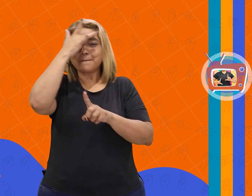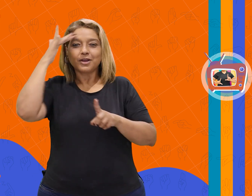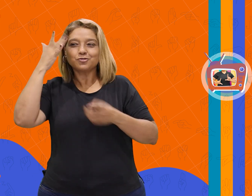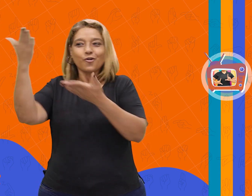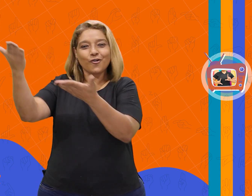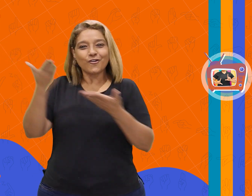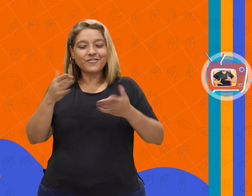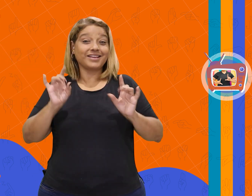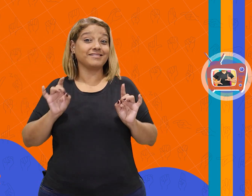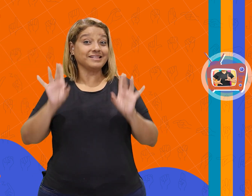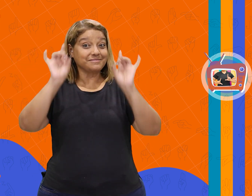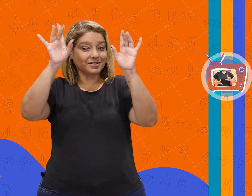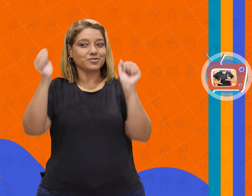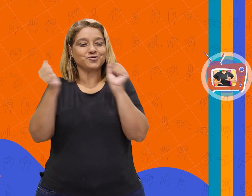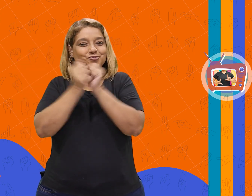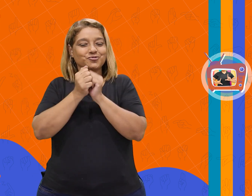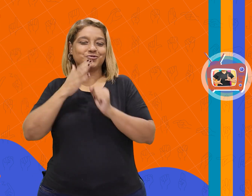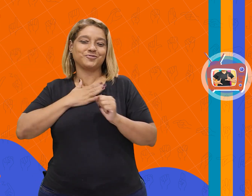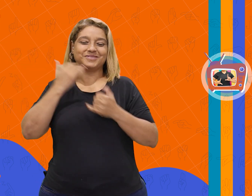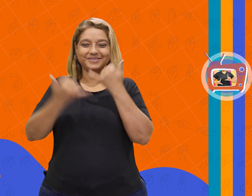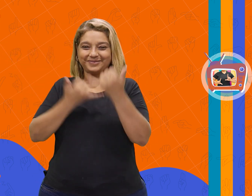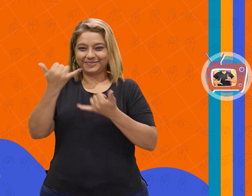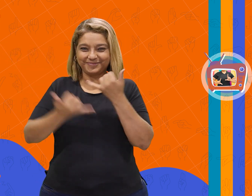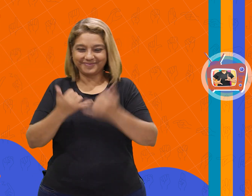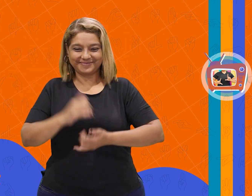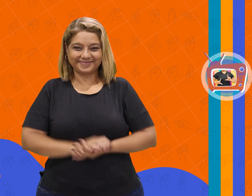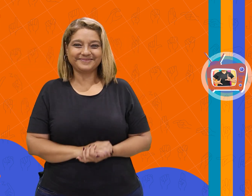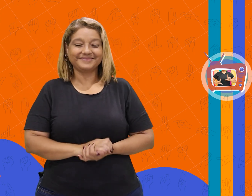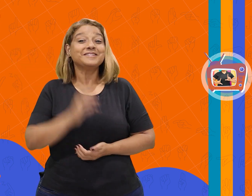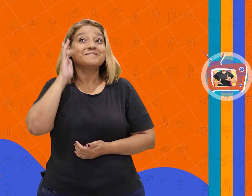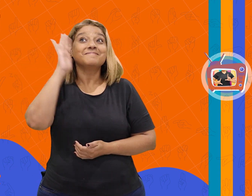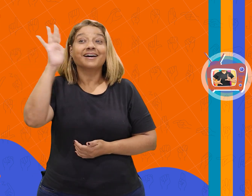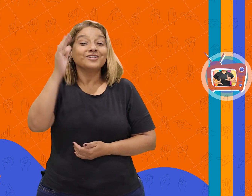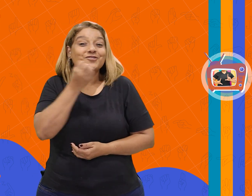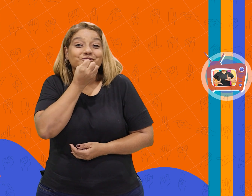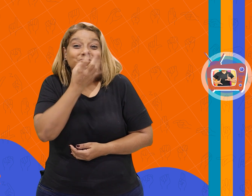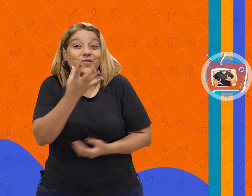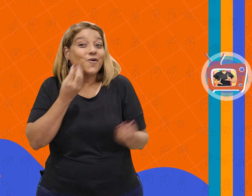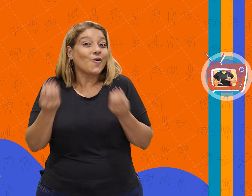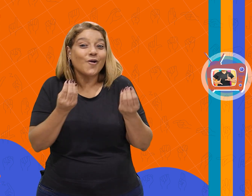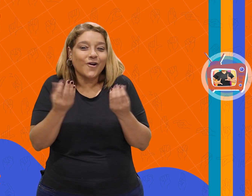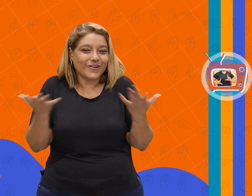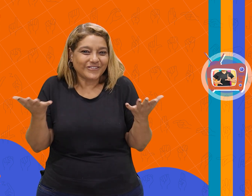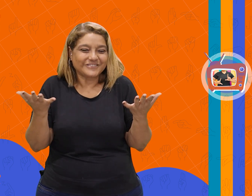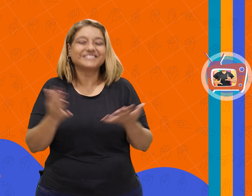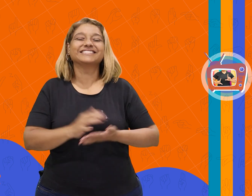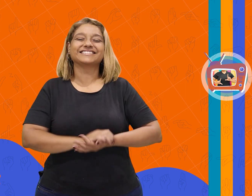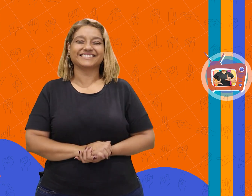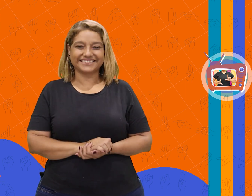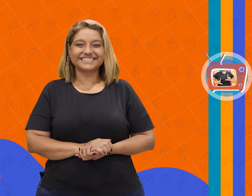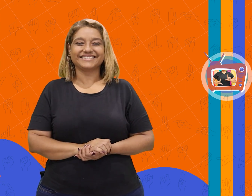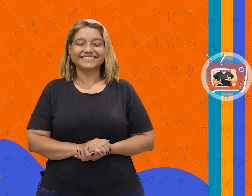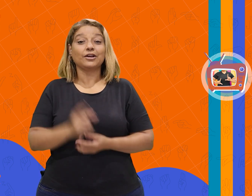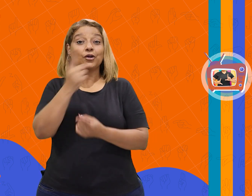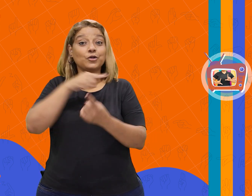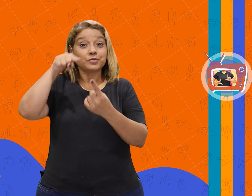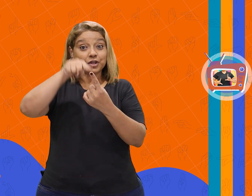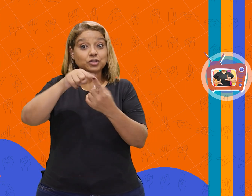especiais para jogar comigo. Imagina como vai ser divertido. O objetivo deste